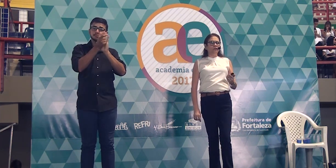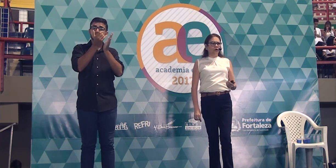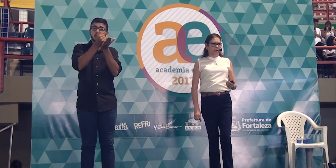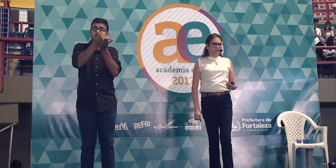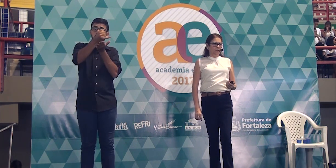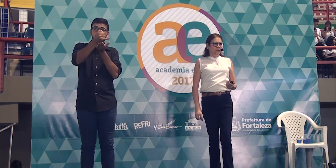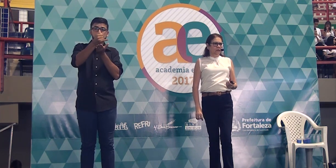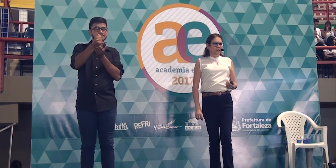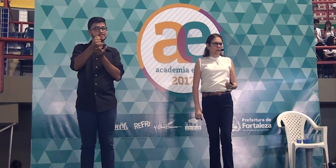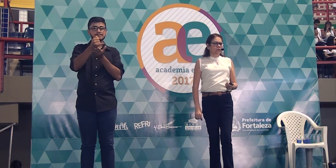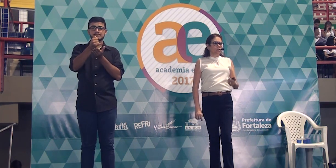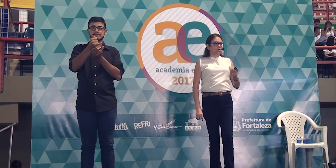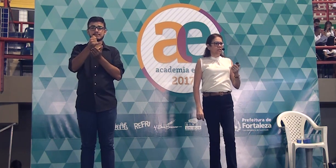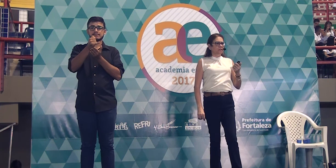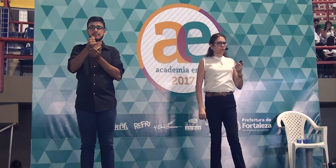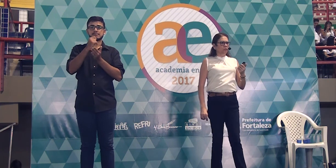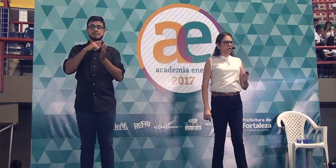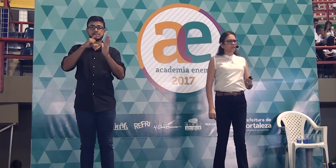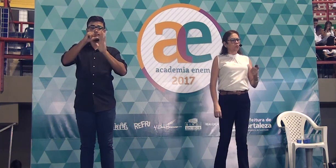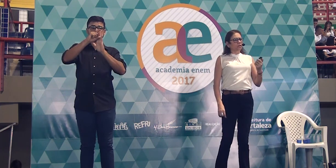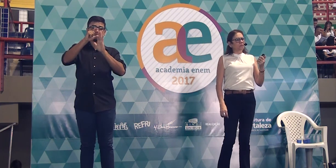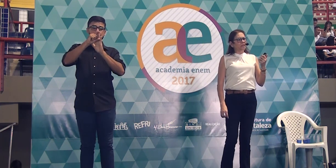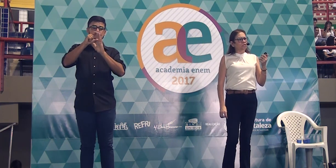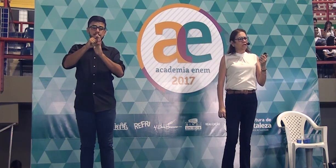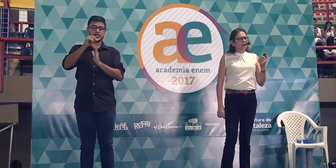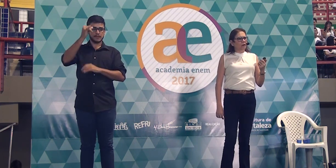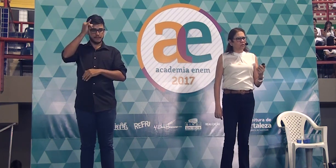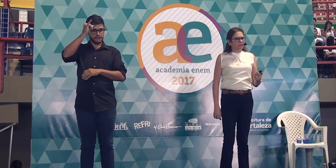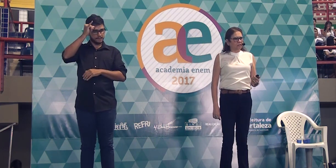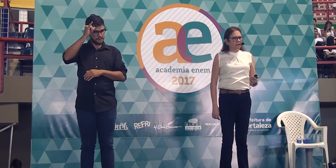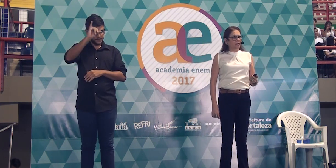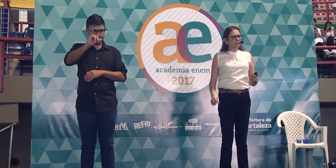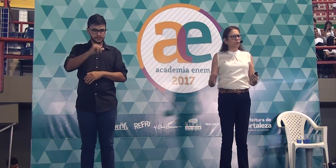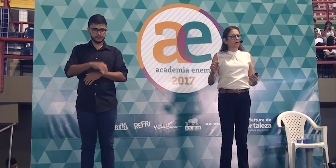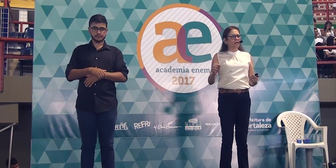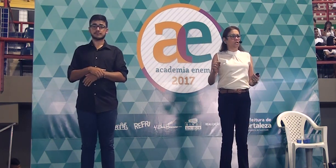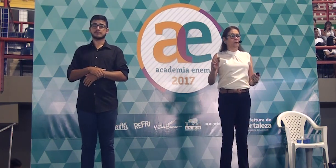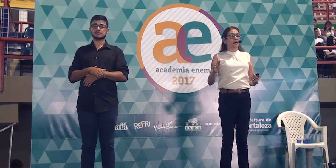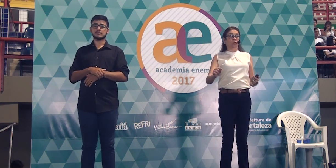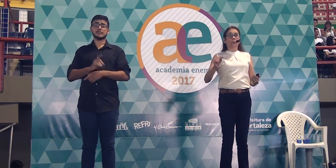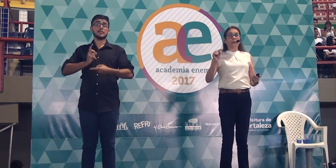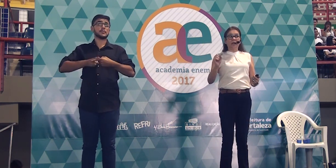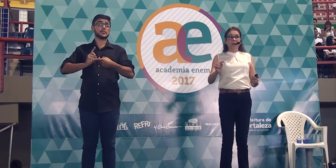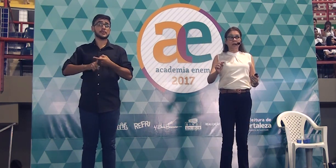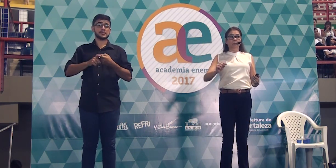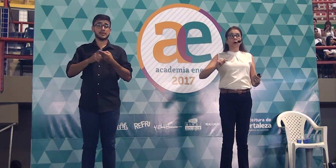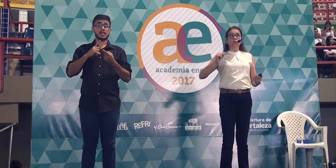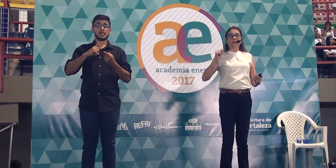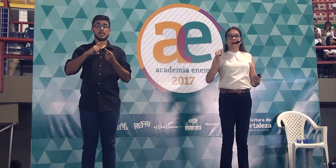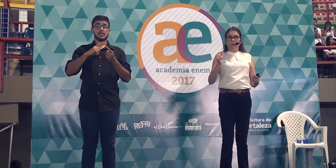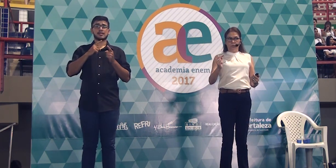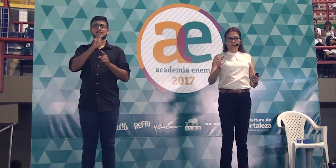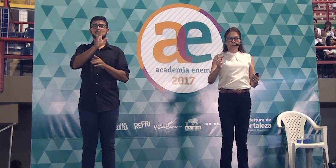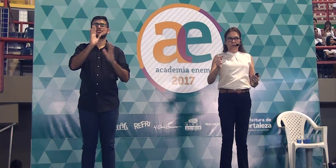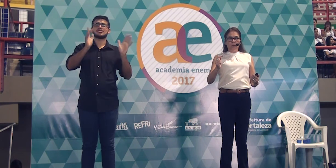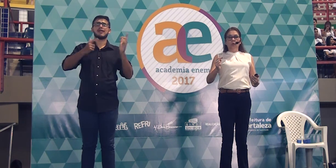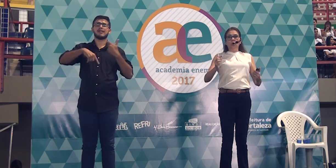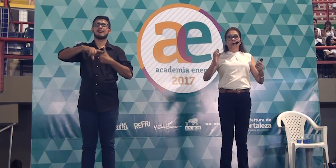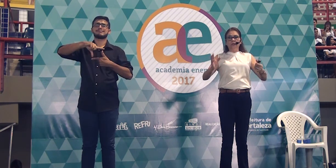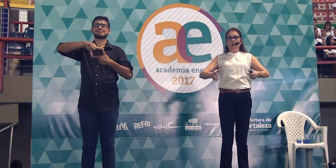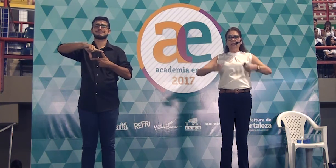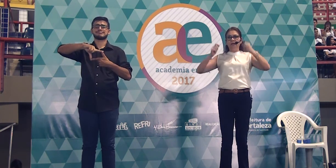caia fora. Eu estou dizendo isso com conhecimento de causa. Esse modelo é chamado pré-moldado.